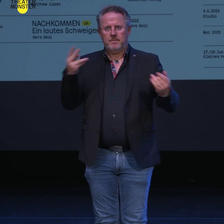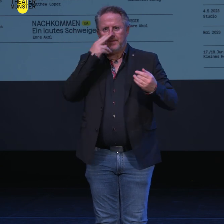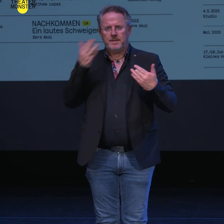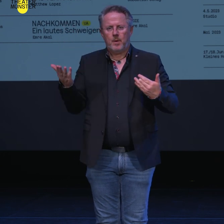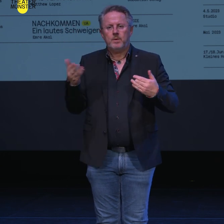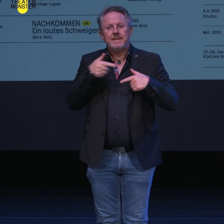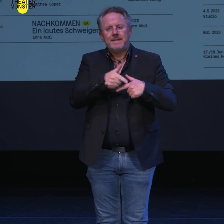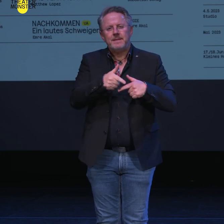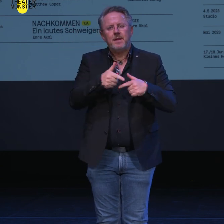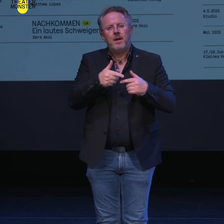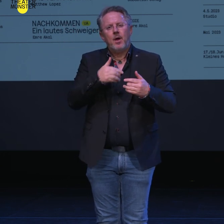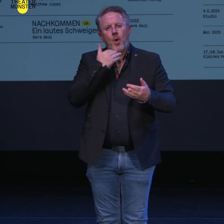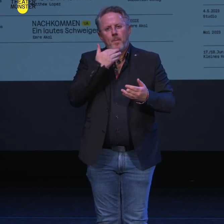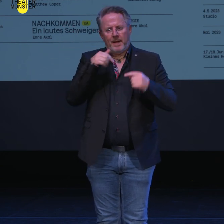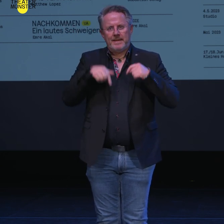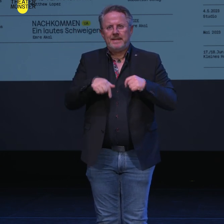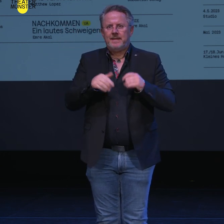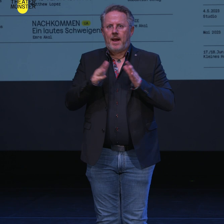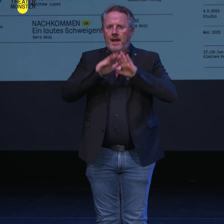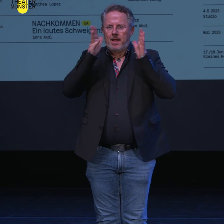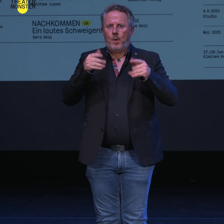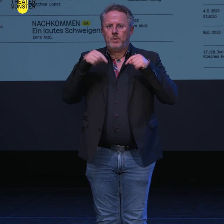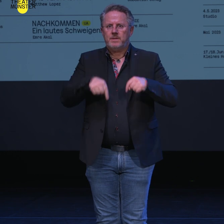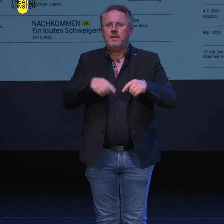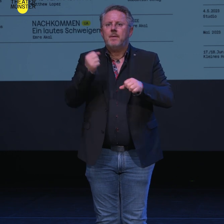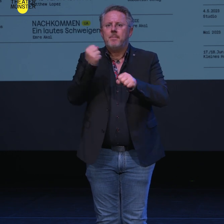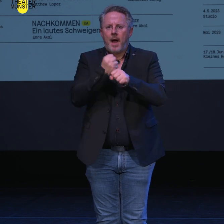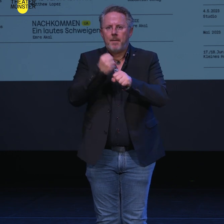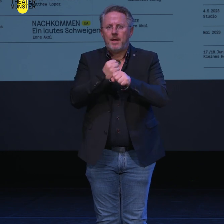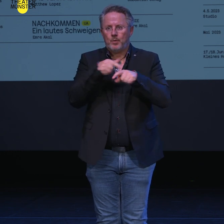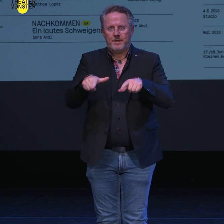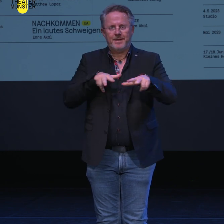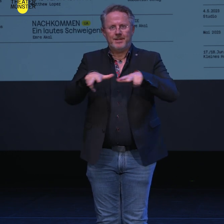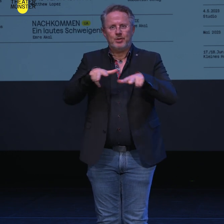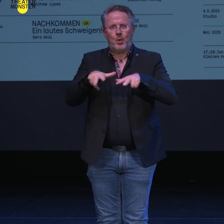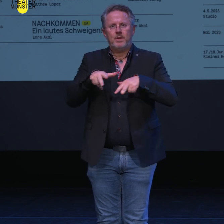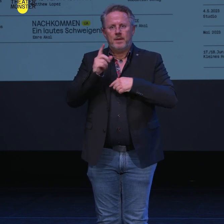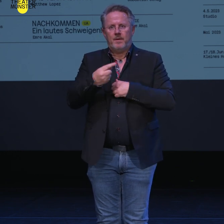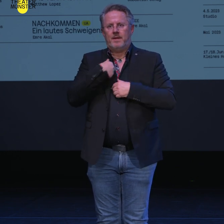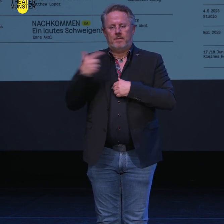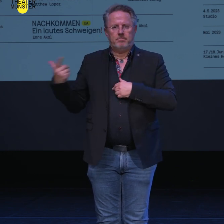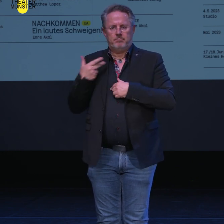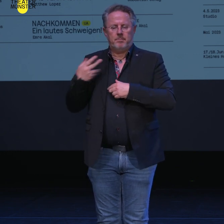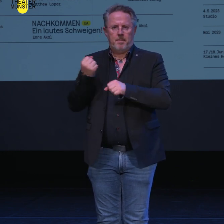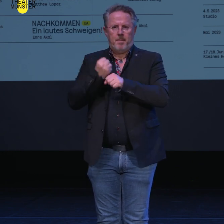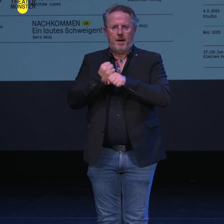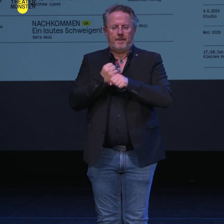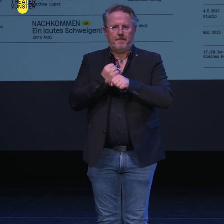den Roman auf die Bühne des Kleinen Hauses bringen, in einer Bearbeitung, die die Regisseurin Isabel Osthus und ich anfertigen werden.